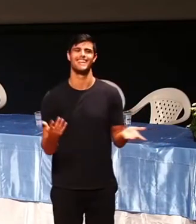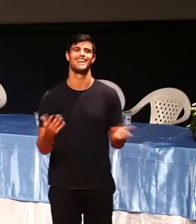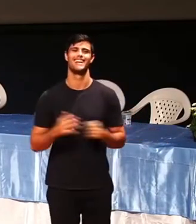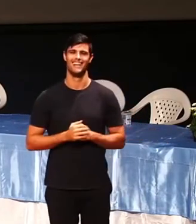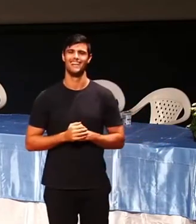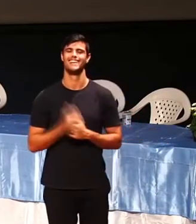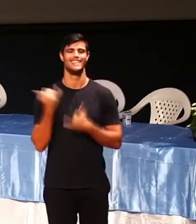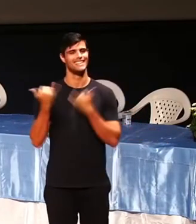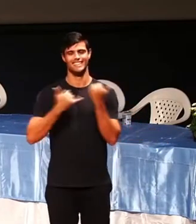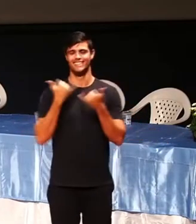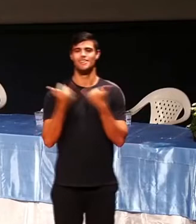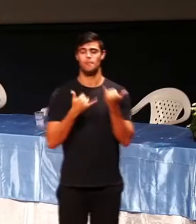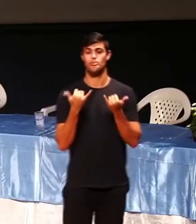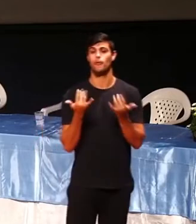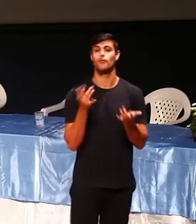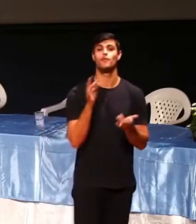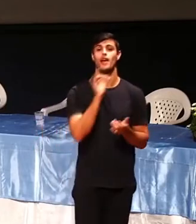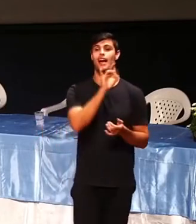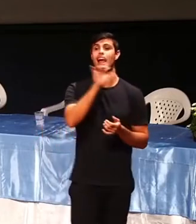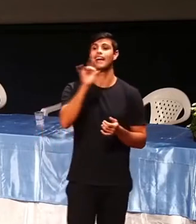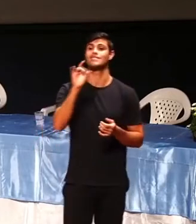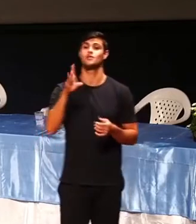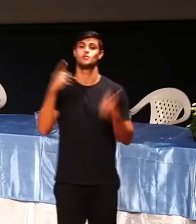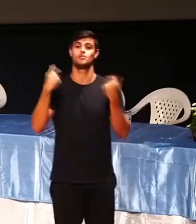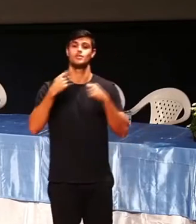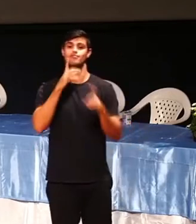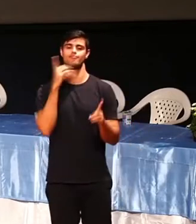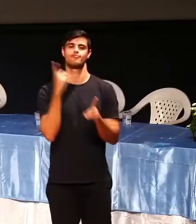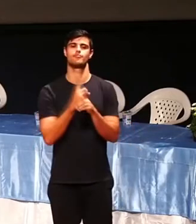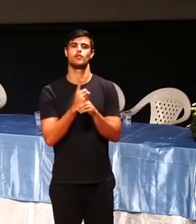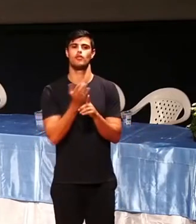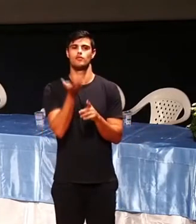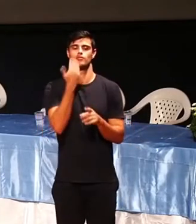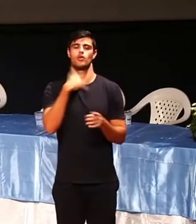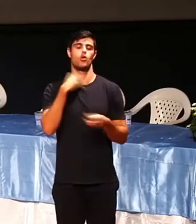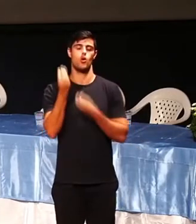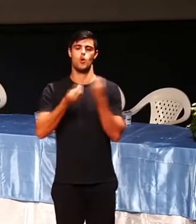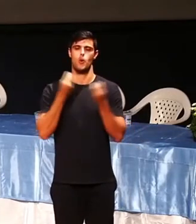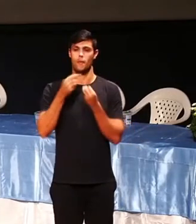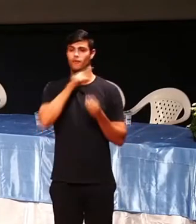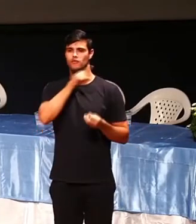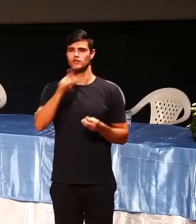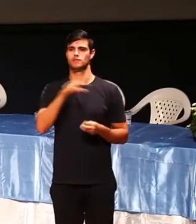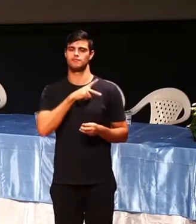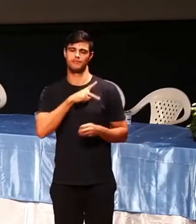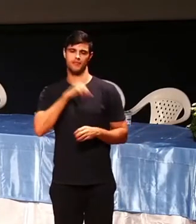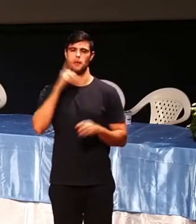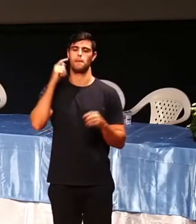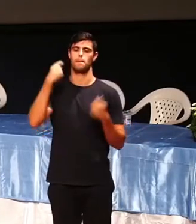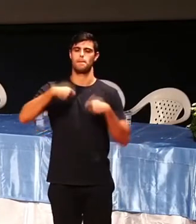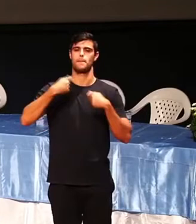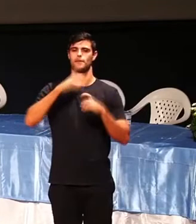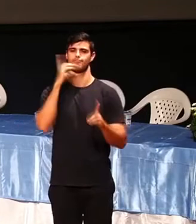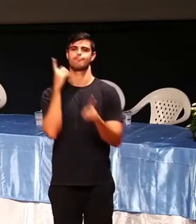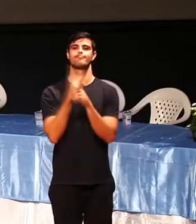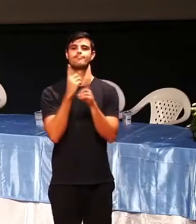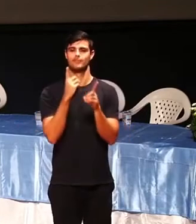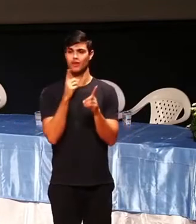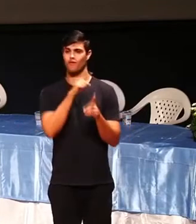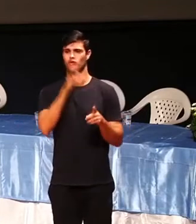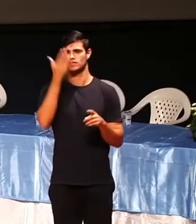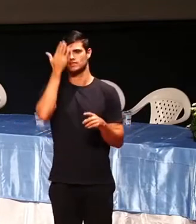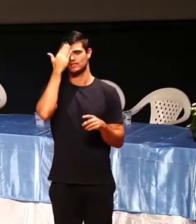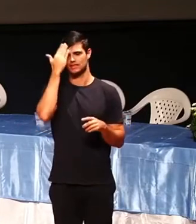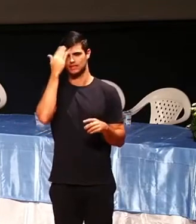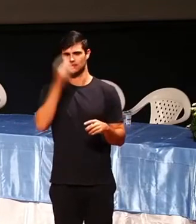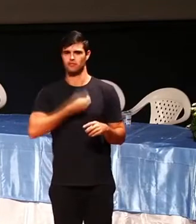encontrar. Então, descubra a sua maneira. Porque você sabe a sua realidade e sabe como pode melhorar a sua